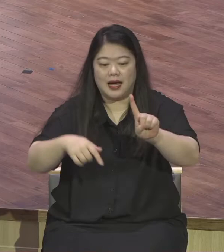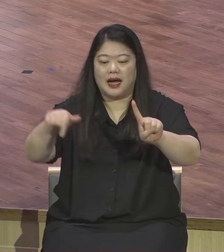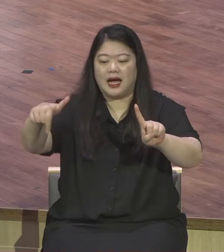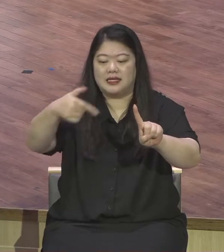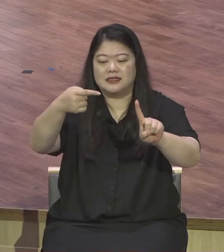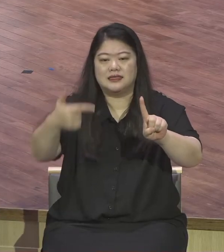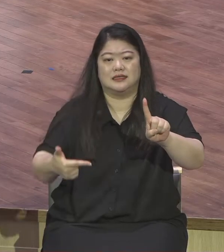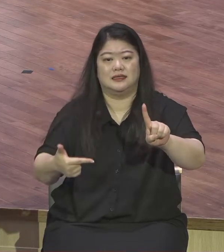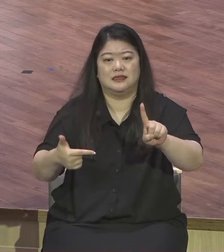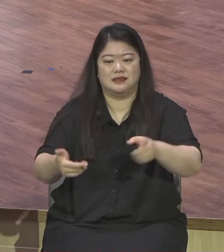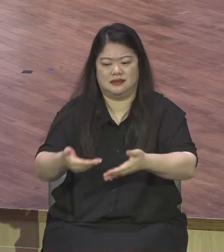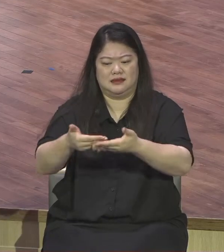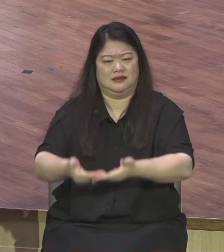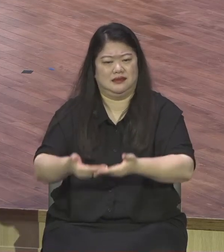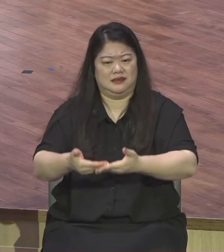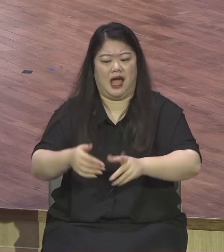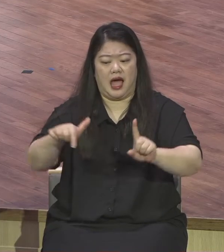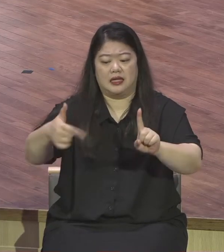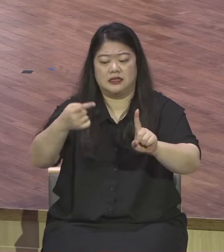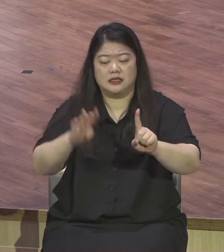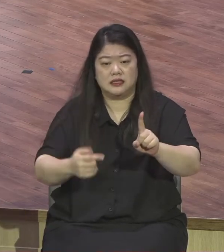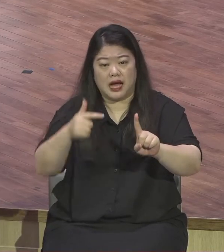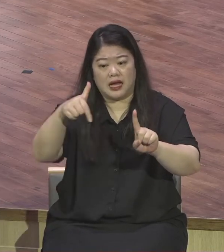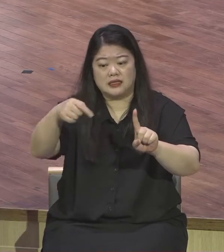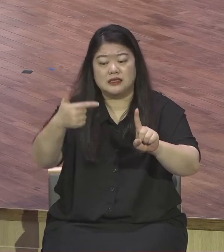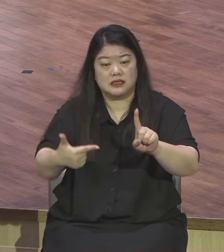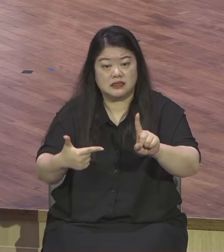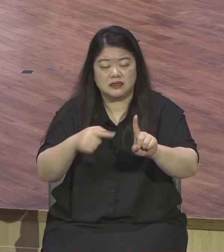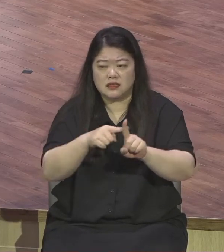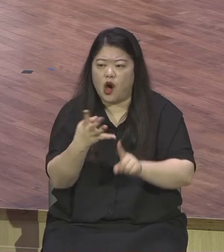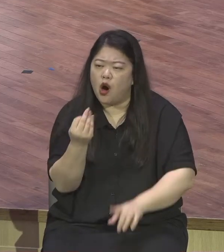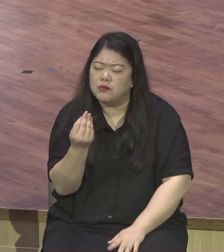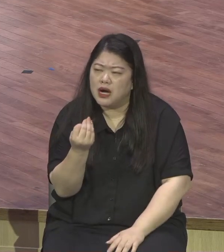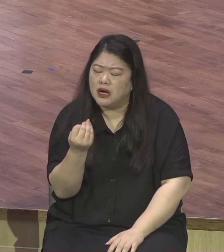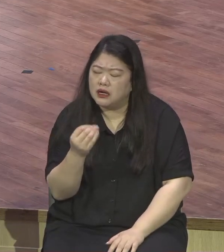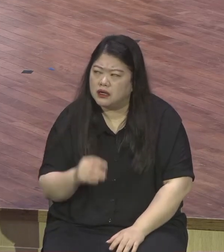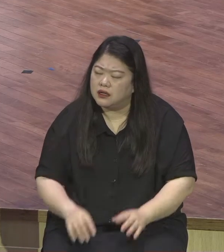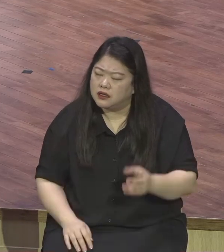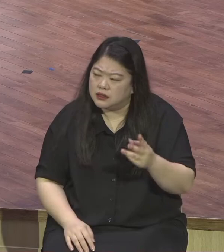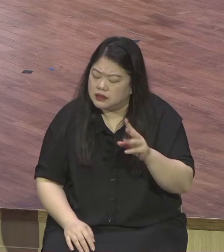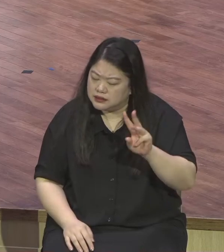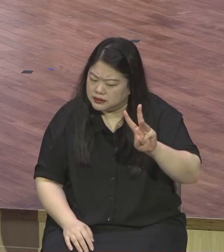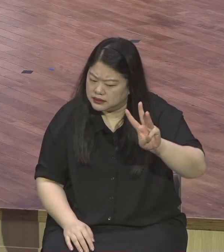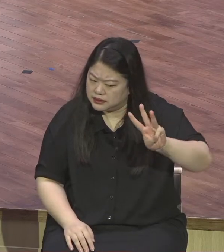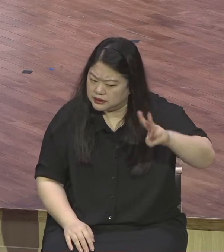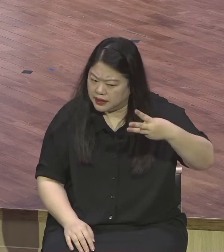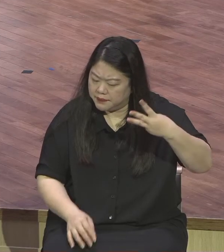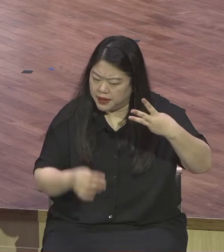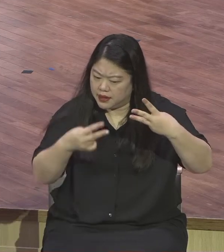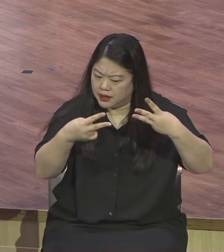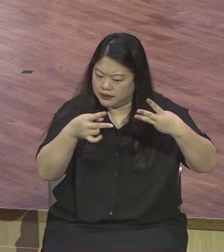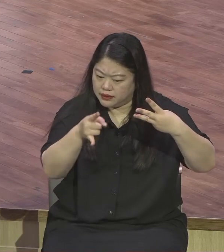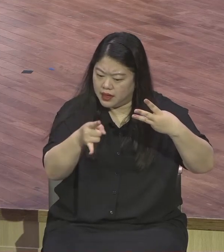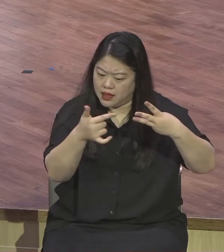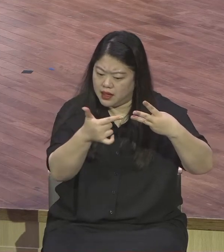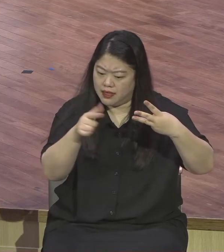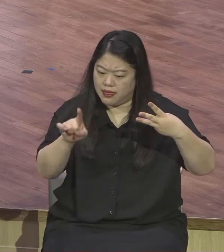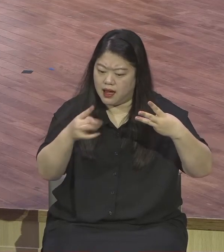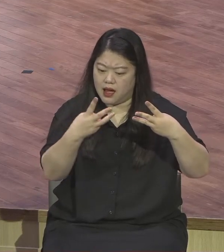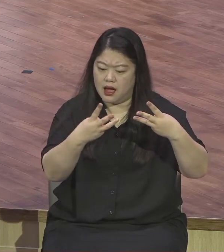나드 한건이 당시에 화폐가치로 말하면 300 대나리온 대나리온 이라고 그렇게 말하고 있습니다.